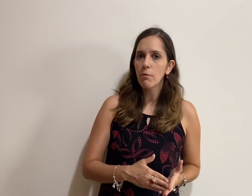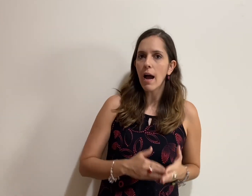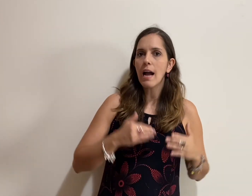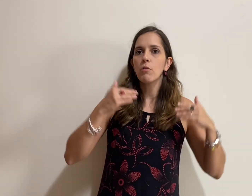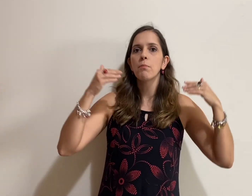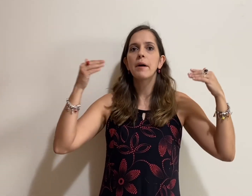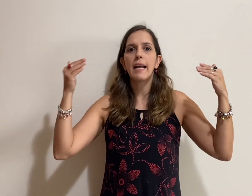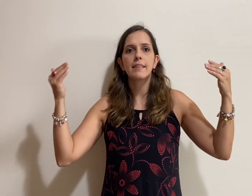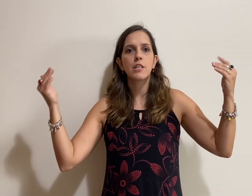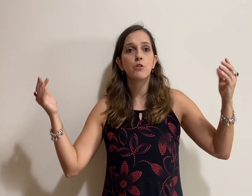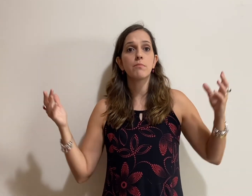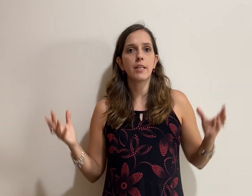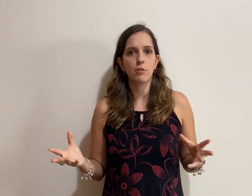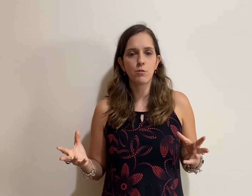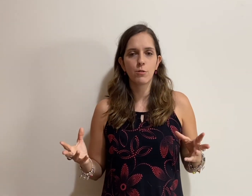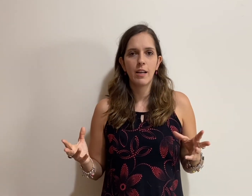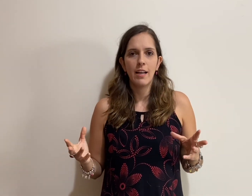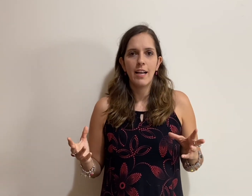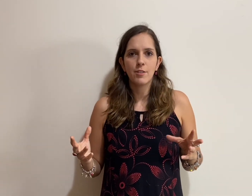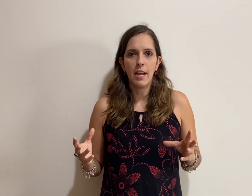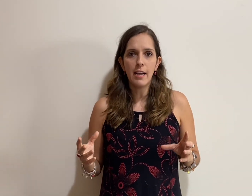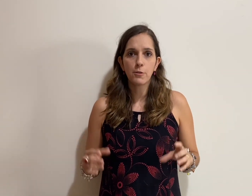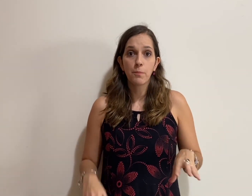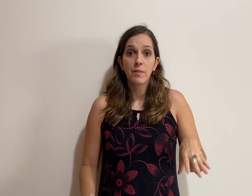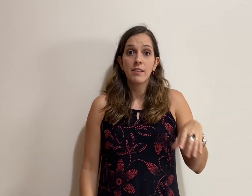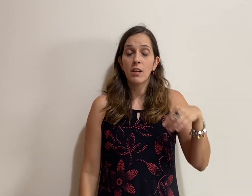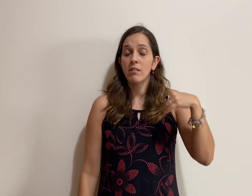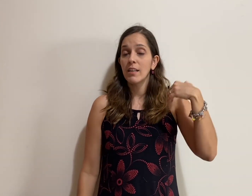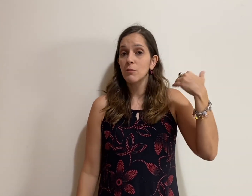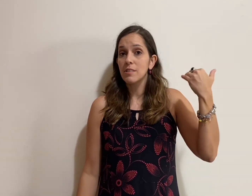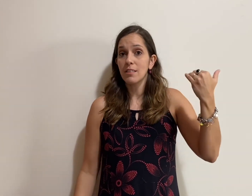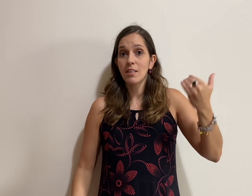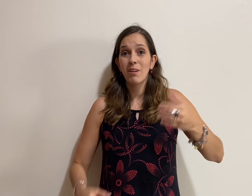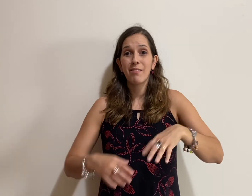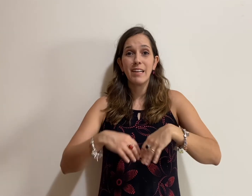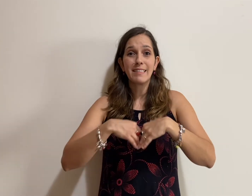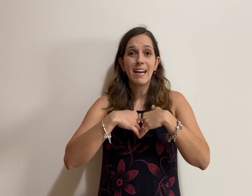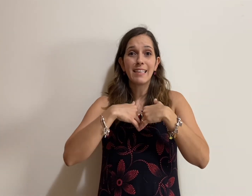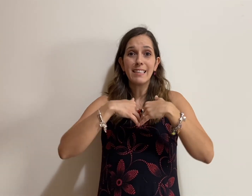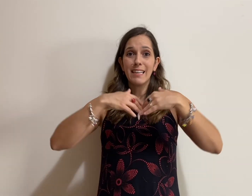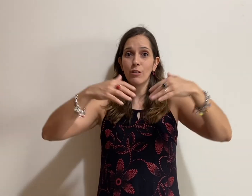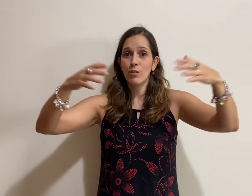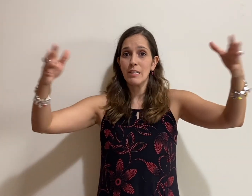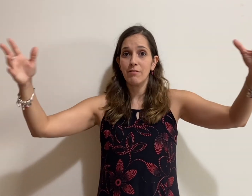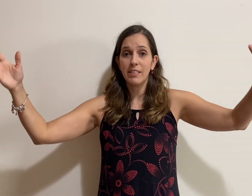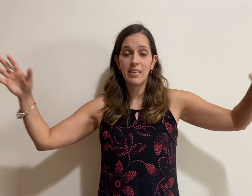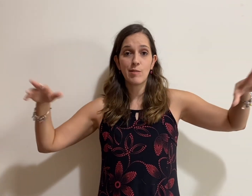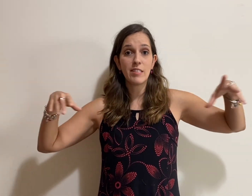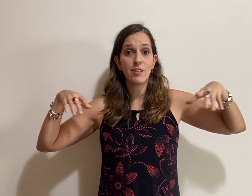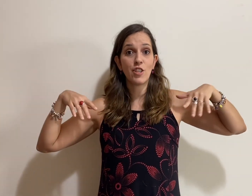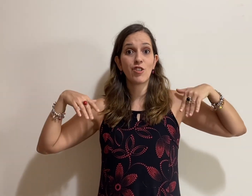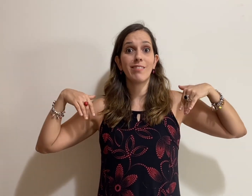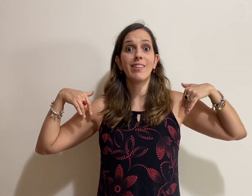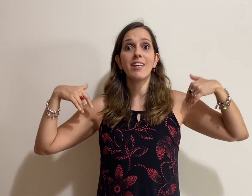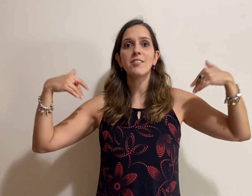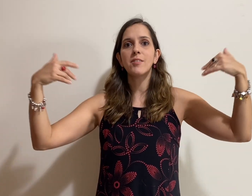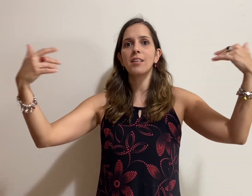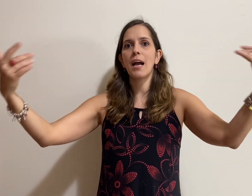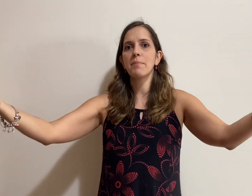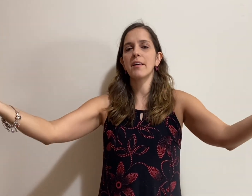acompanhada de um texto, certo? Então, a ilustração, ela vai estar aí na nossa vida e às vezes a gente nem sabe que